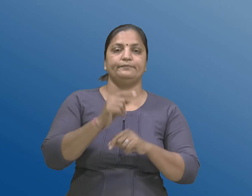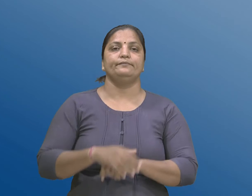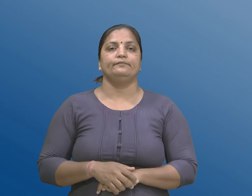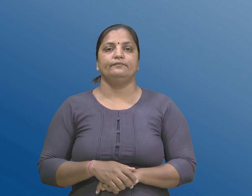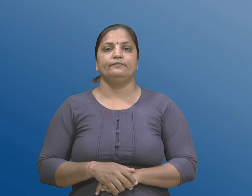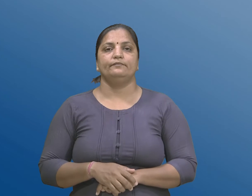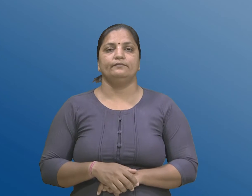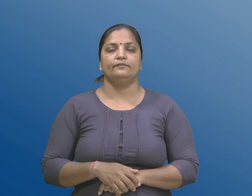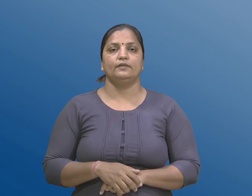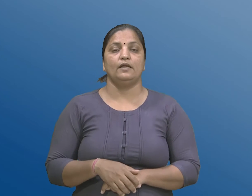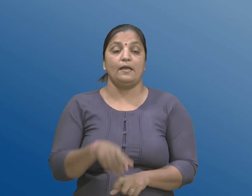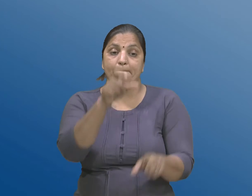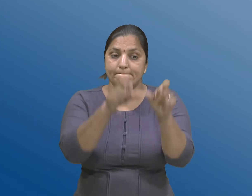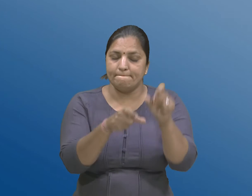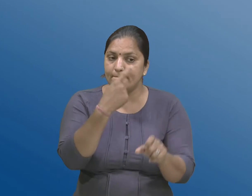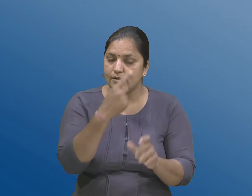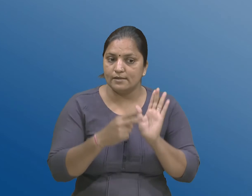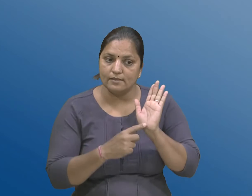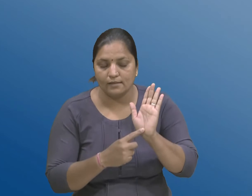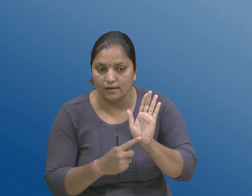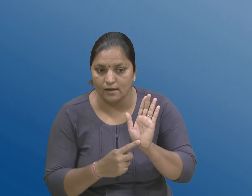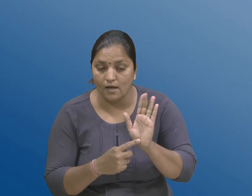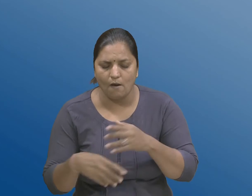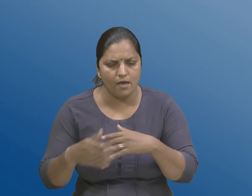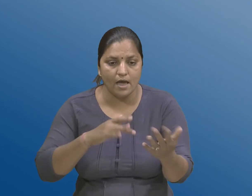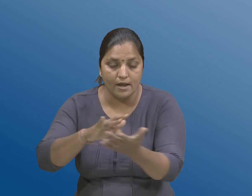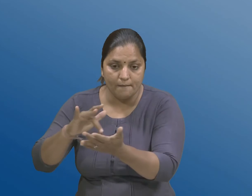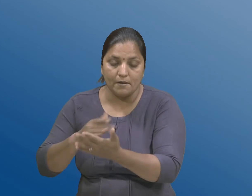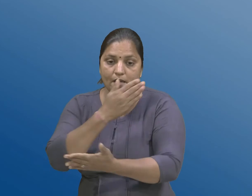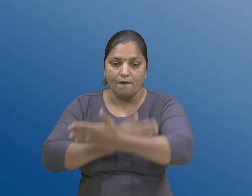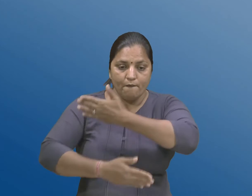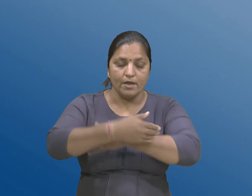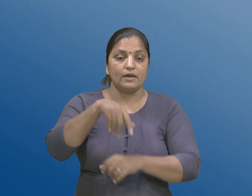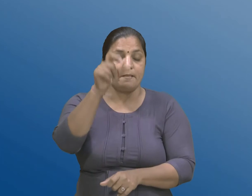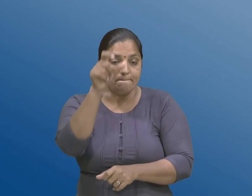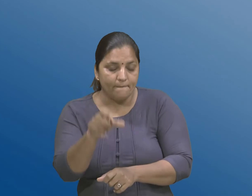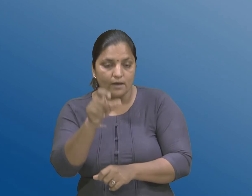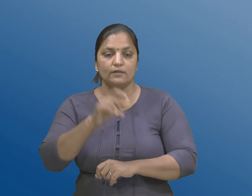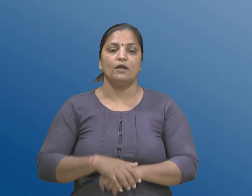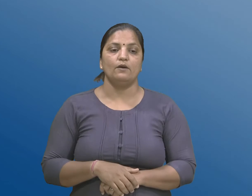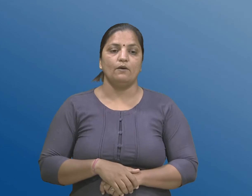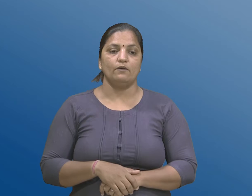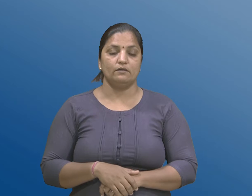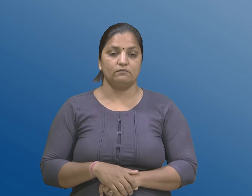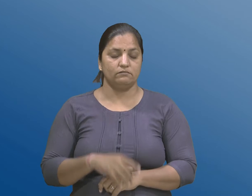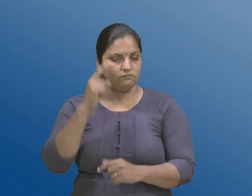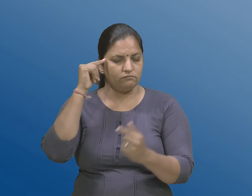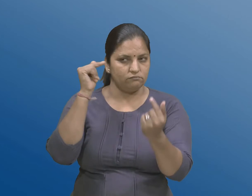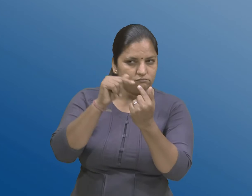लोकोनी नजरे पड़े वा कोईपण स्थळे विकलांगता धरावती व्यक्तिनू इरादा पूर्वक अपमान करें